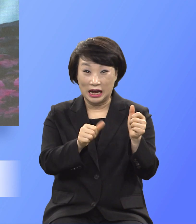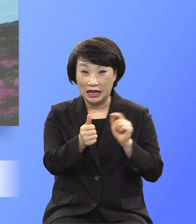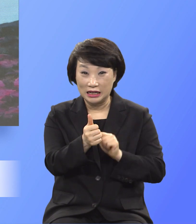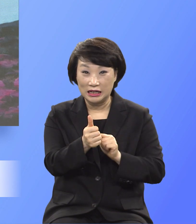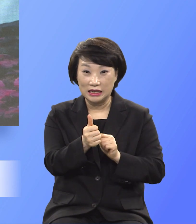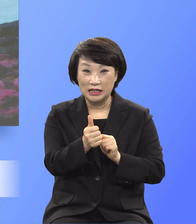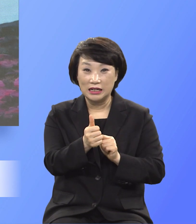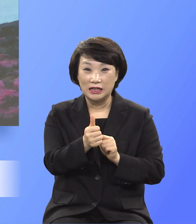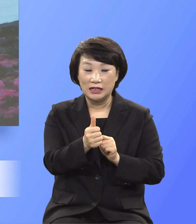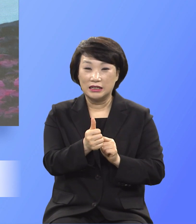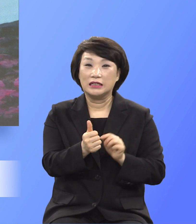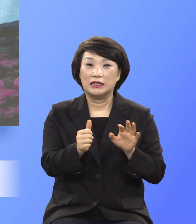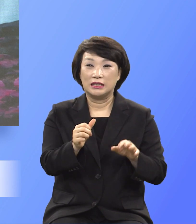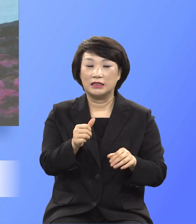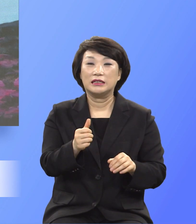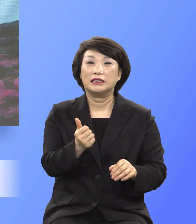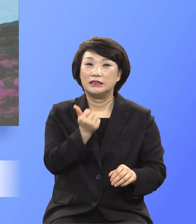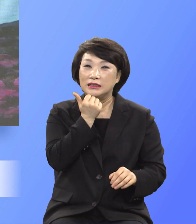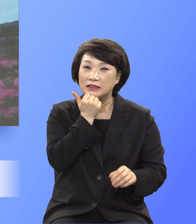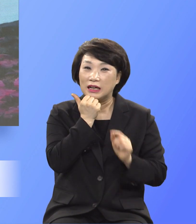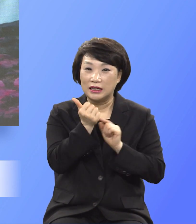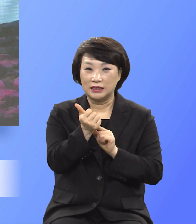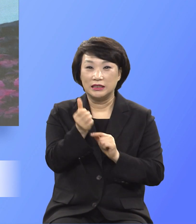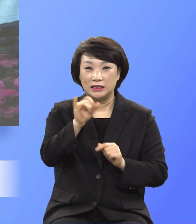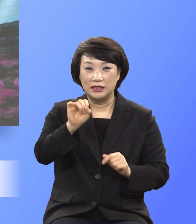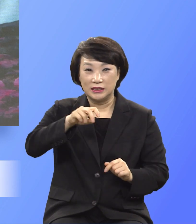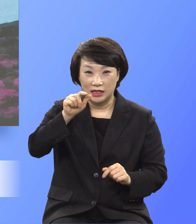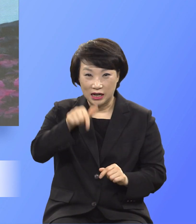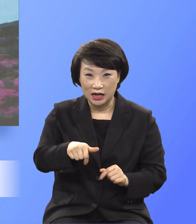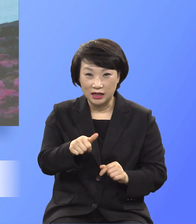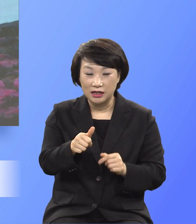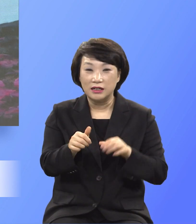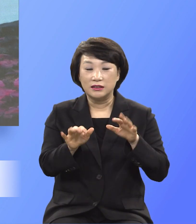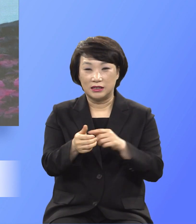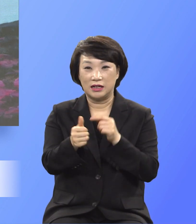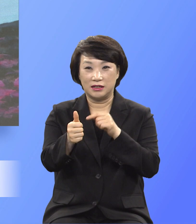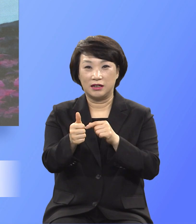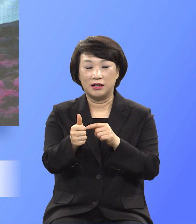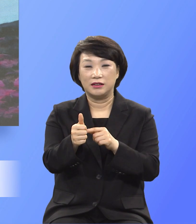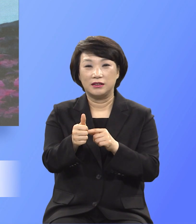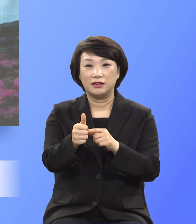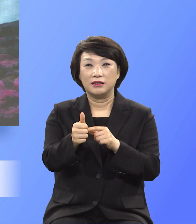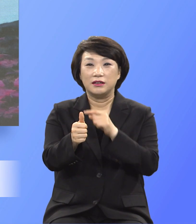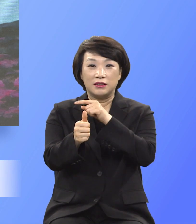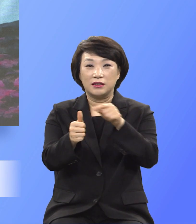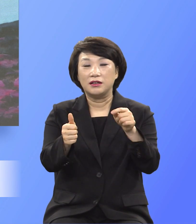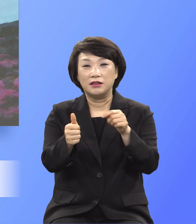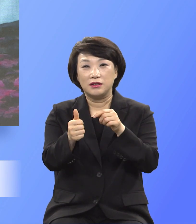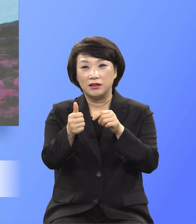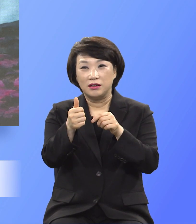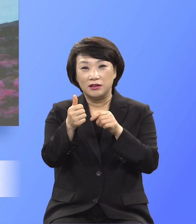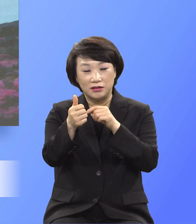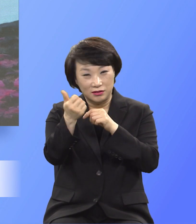번제로 드리는 일에 주저하지 않고 순종한 것은 이